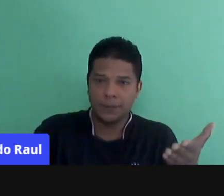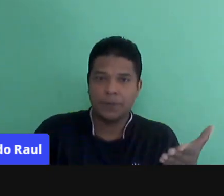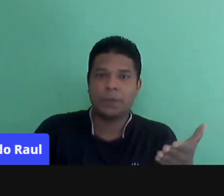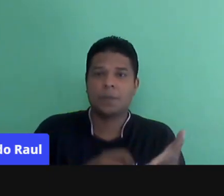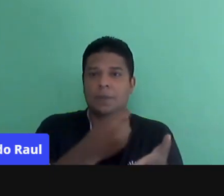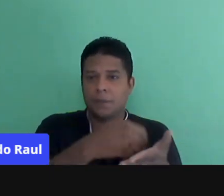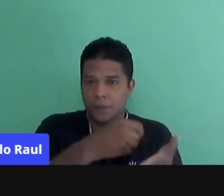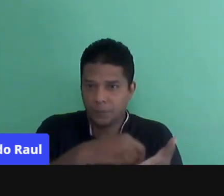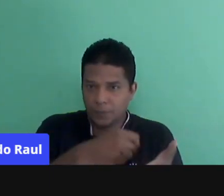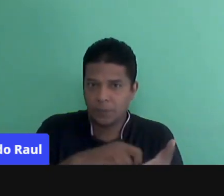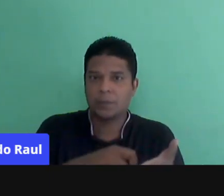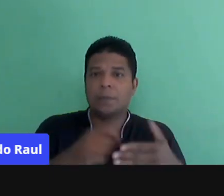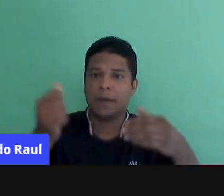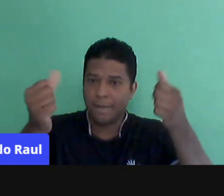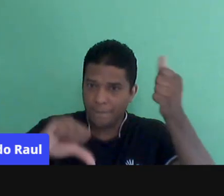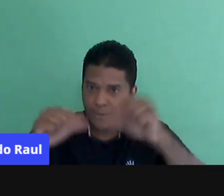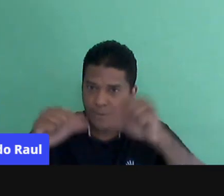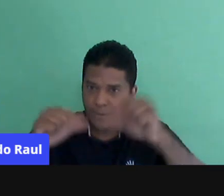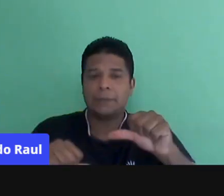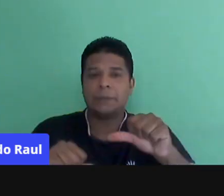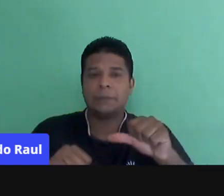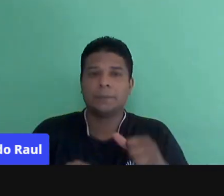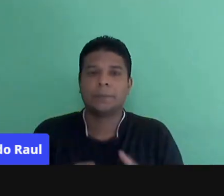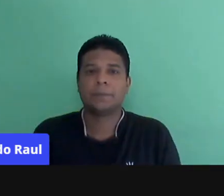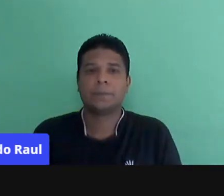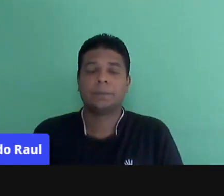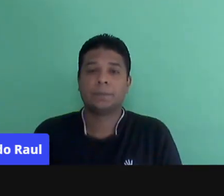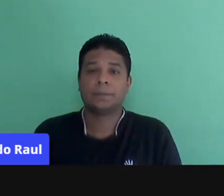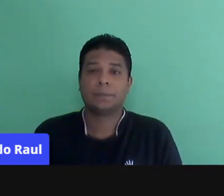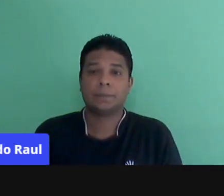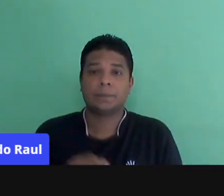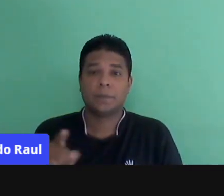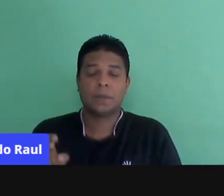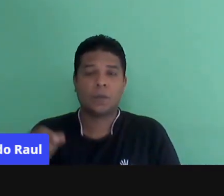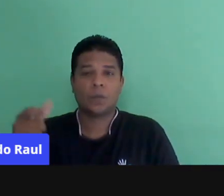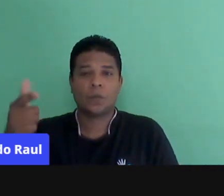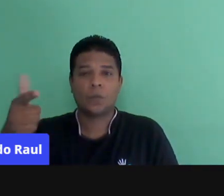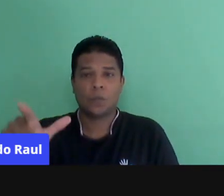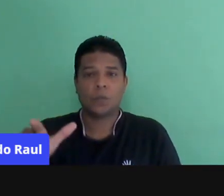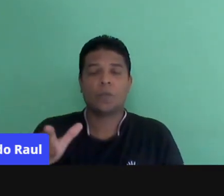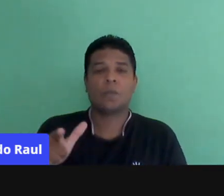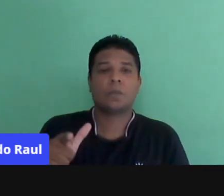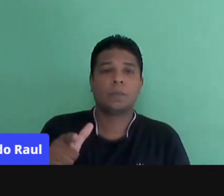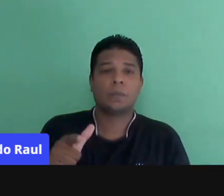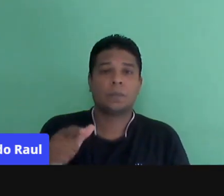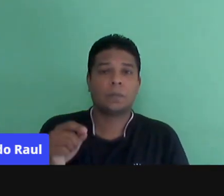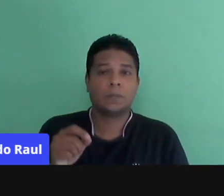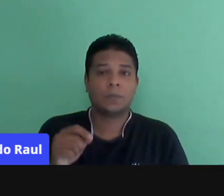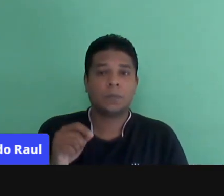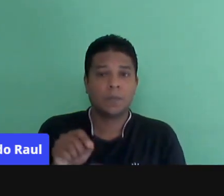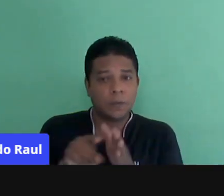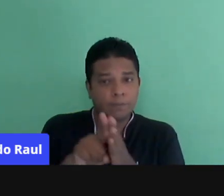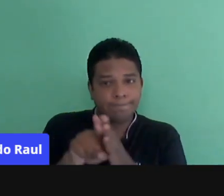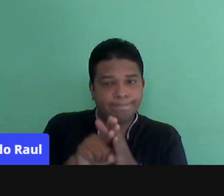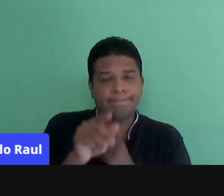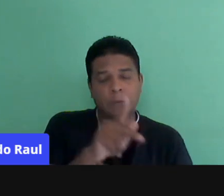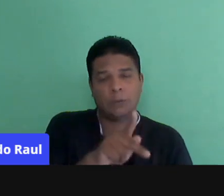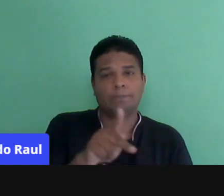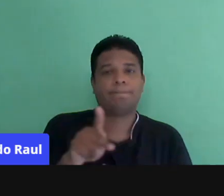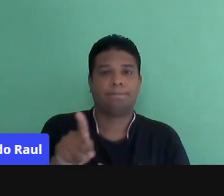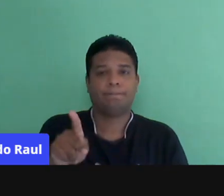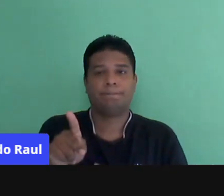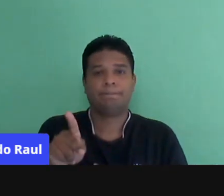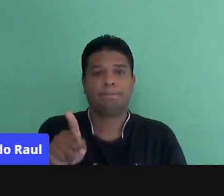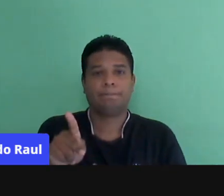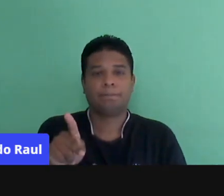correção e avaliação, né, num ciclo. Então, esse novo formato de cenário de investigação, ele exige que o professor, ele